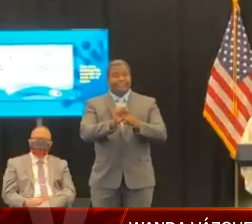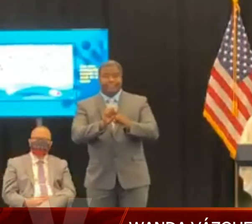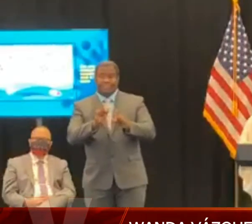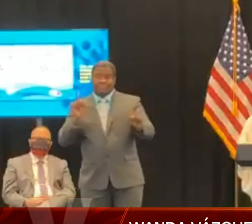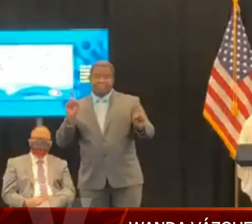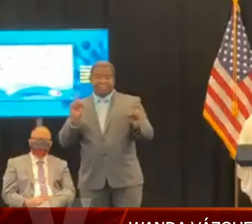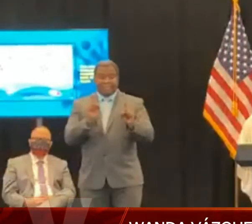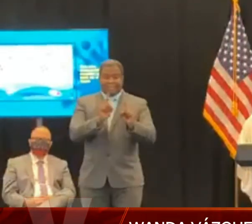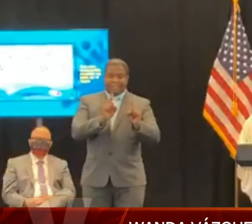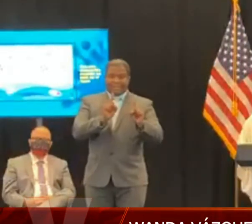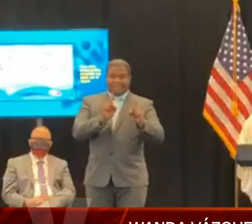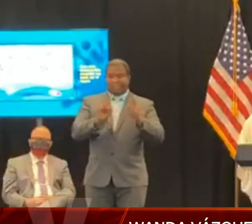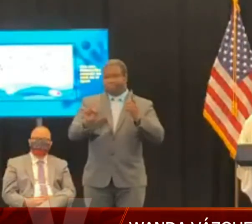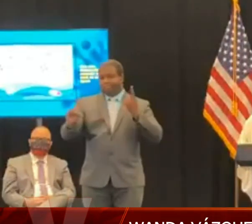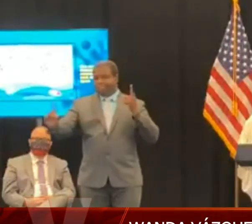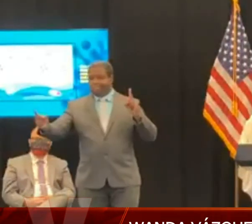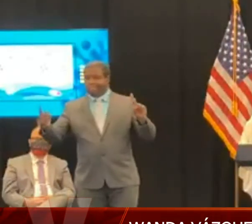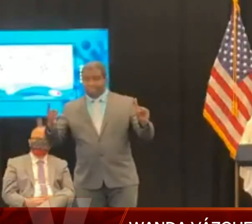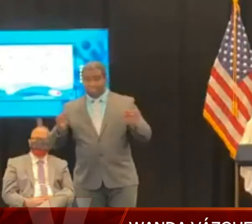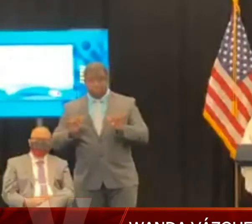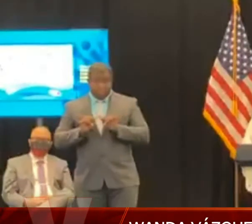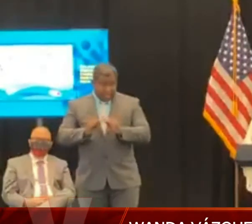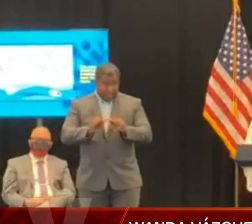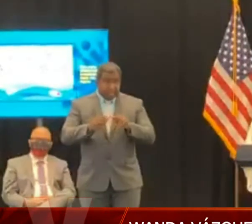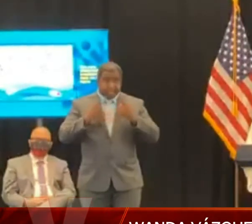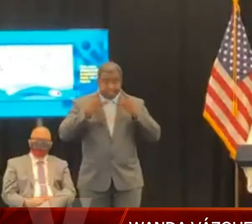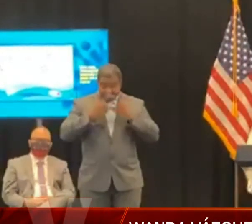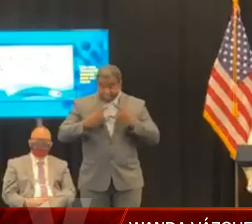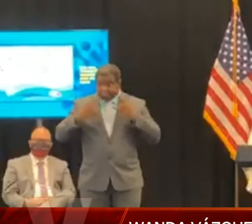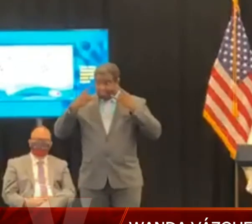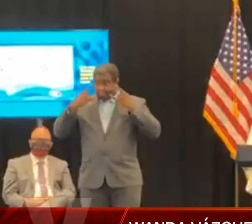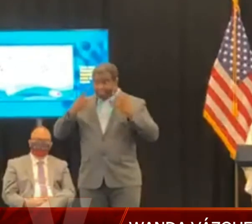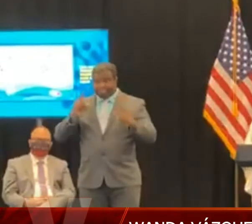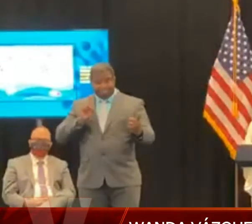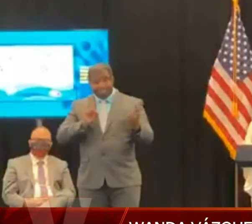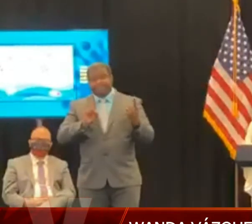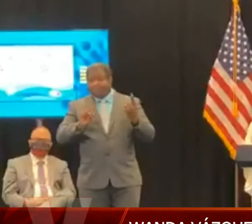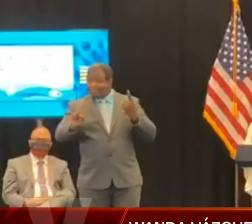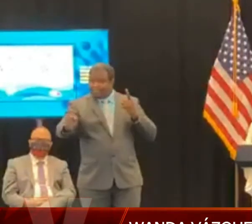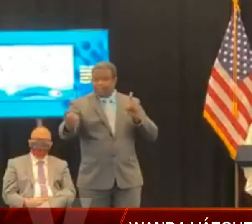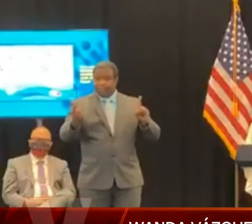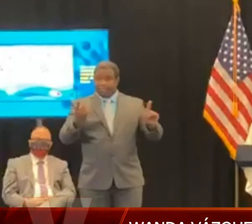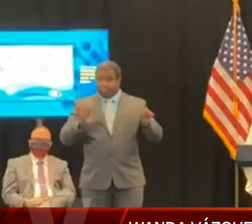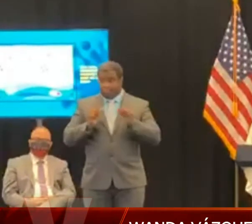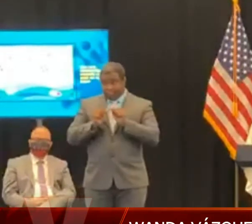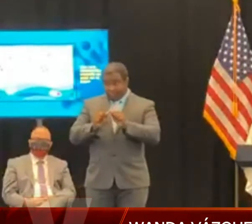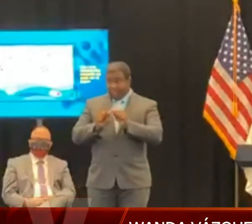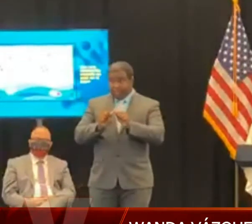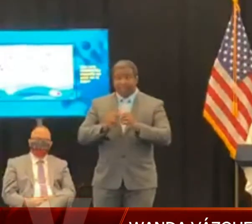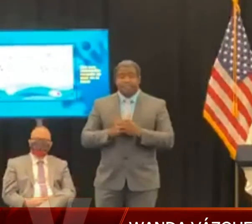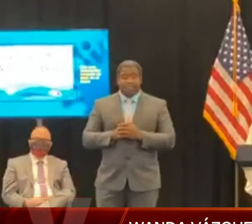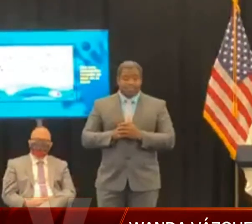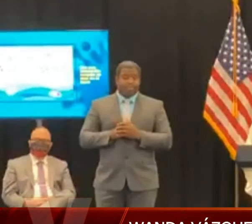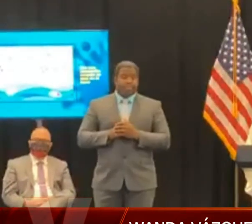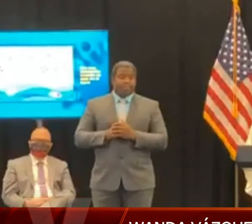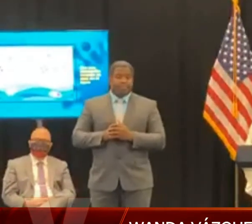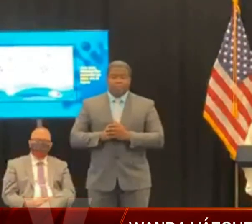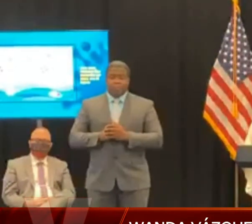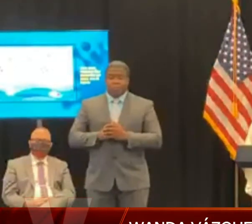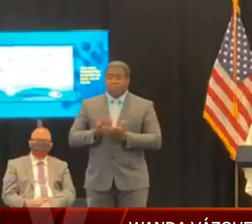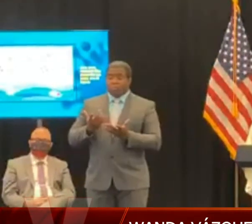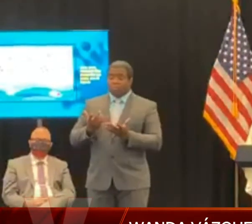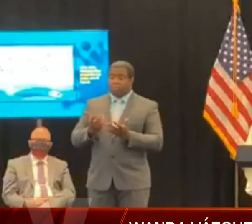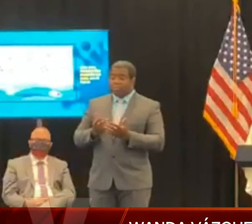un enemigo invisible en el ambiente y que tenemos que aprender a vivir con él. Y cabe recalcar que los casos de contagios mayores